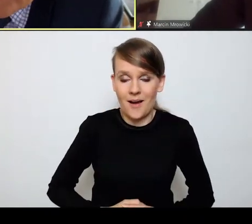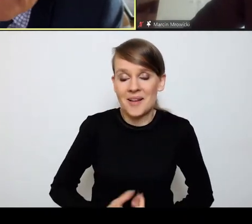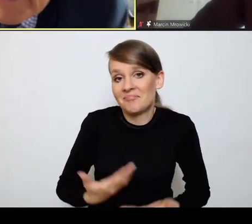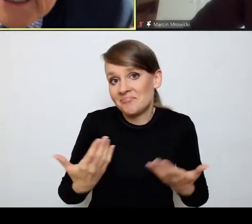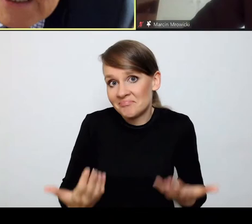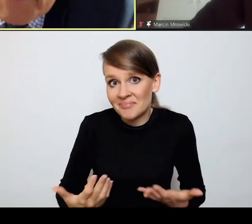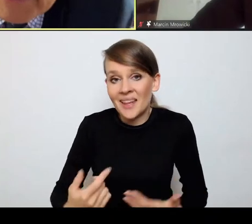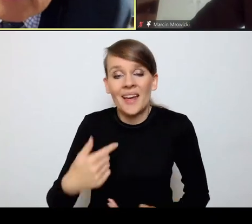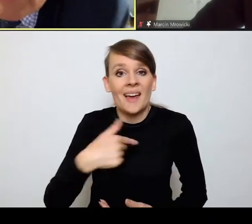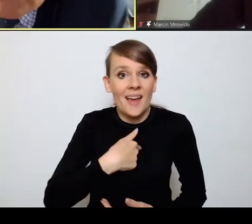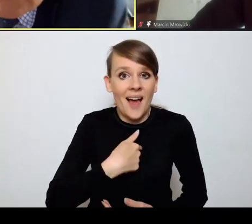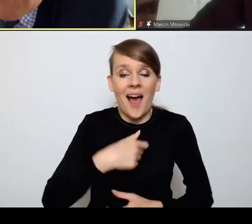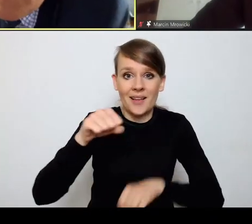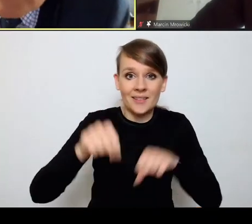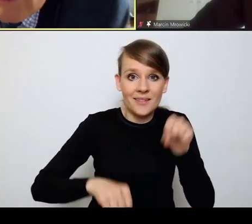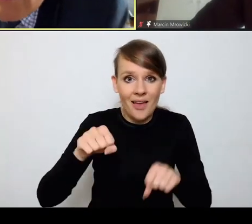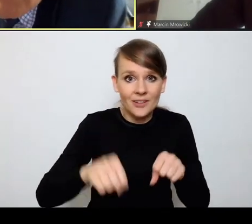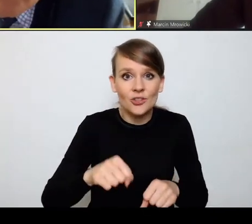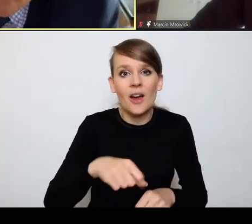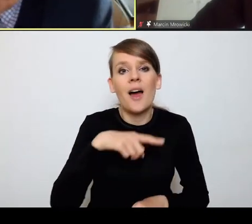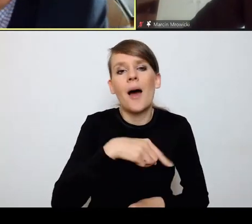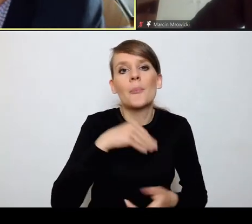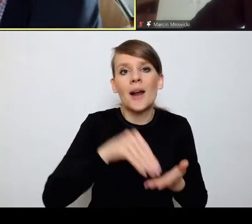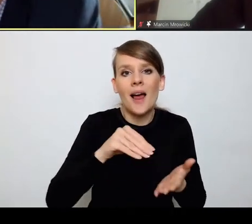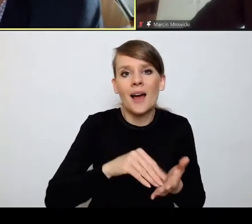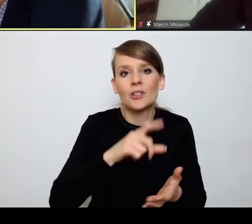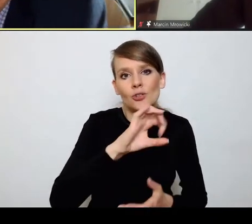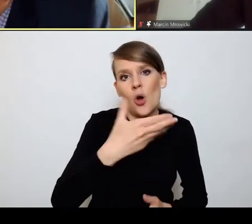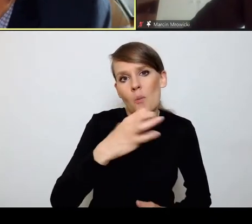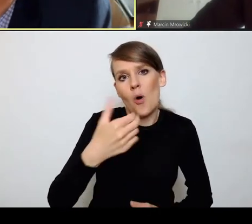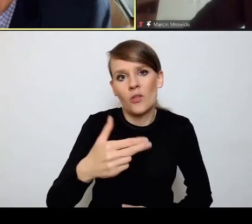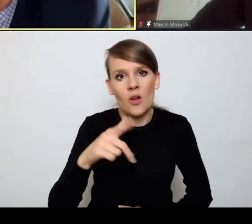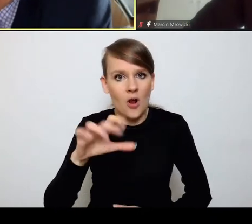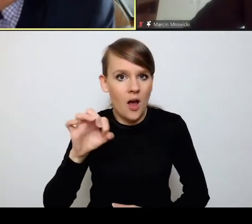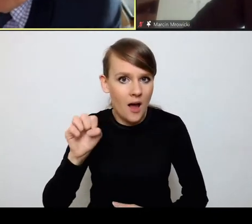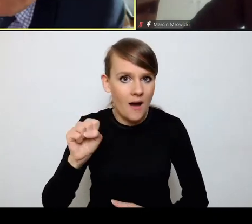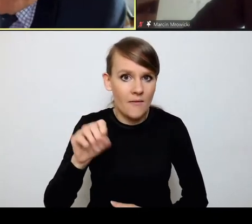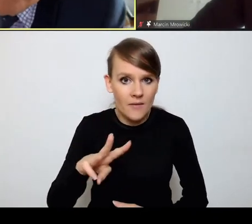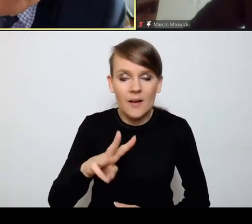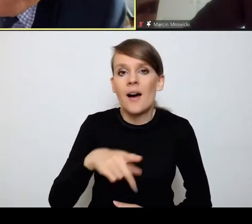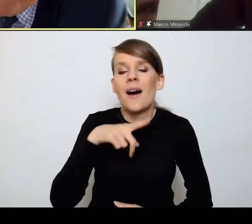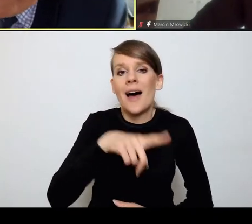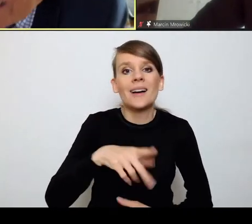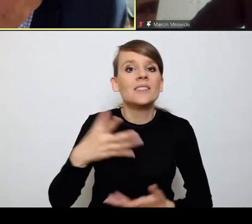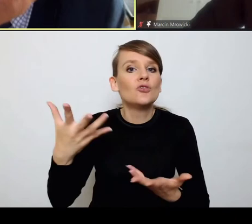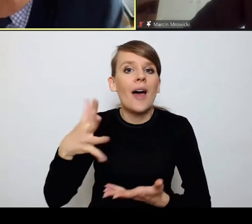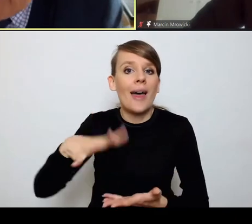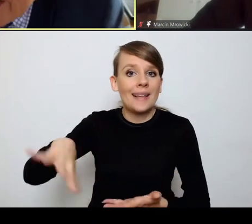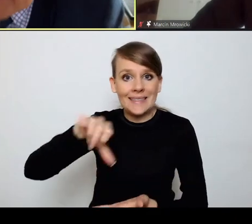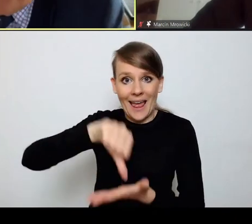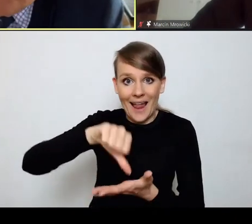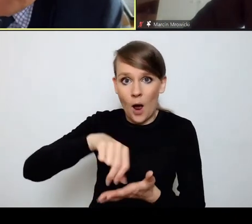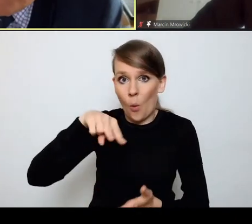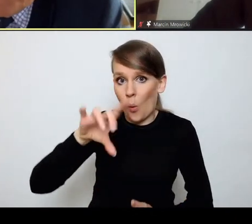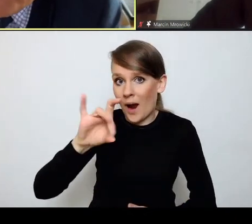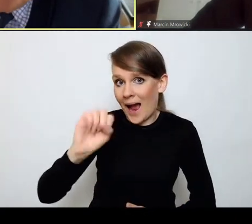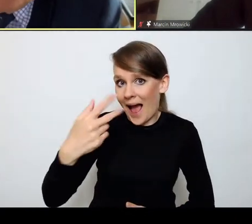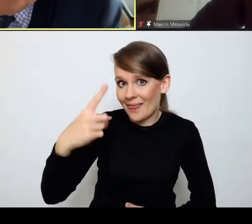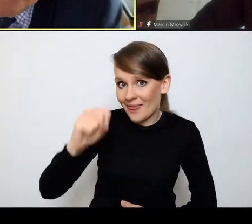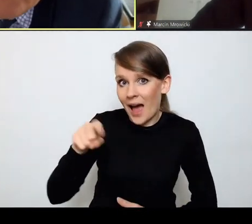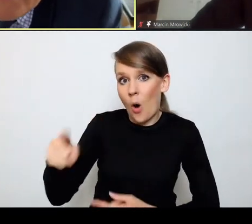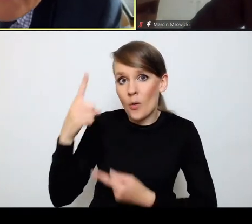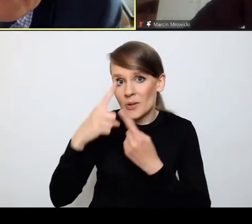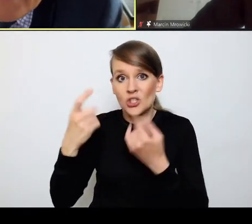sędzia praktykujący common law w centralnym Ugandzie jednak myśli trochę inaczej niż sędzia